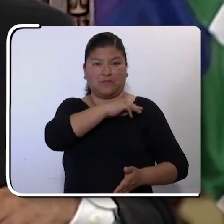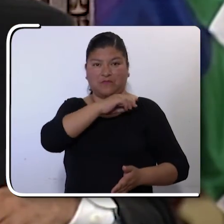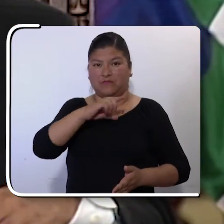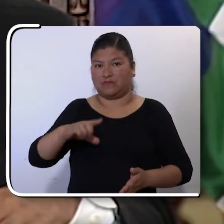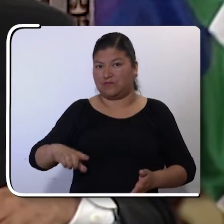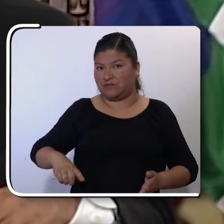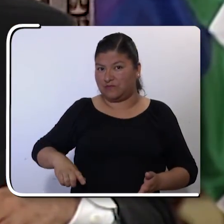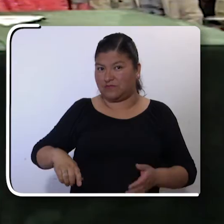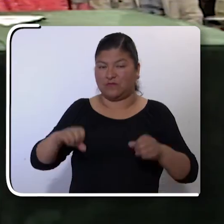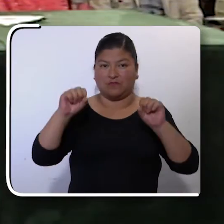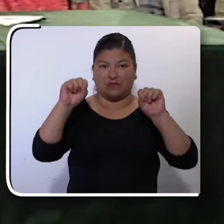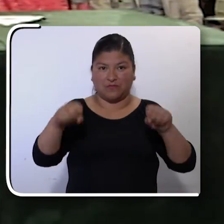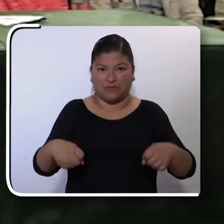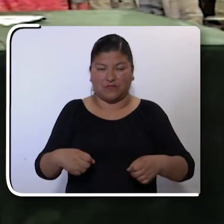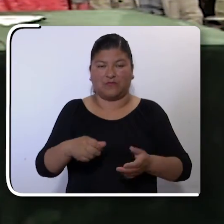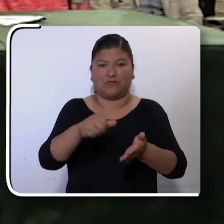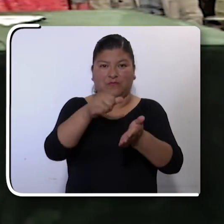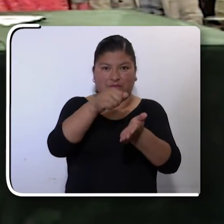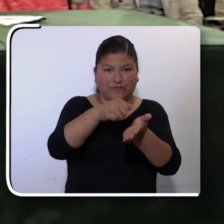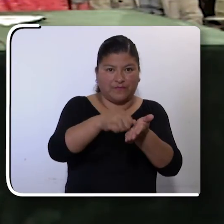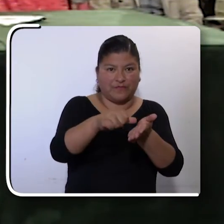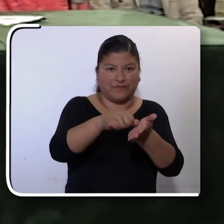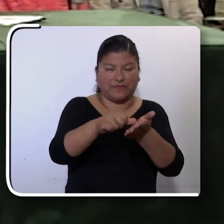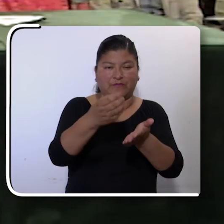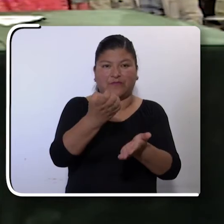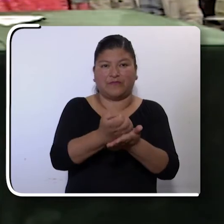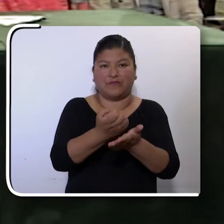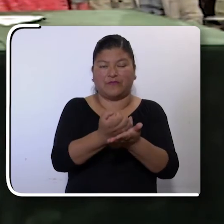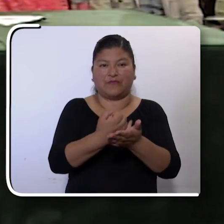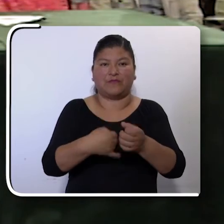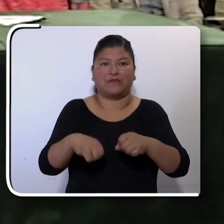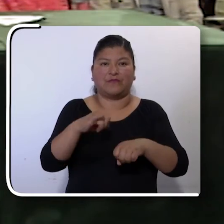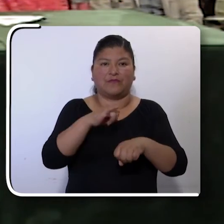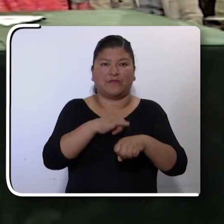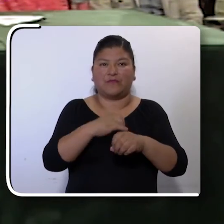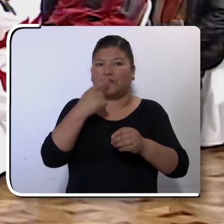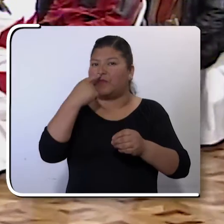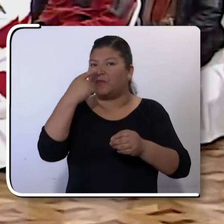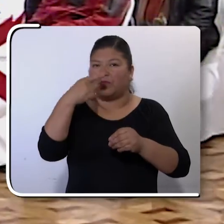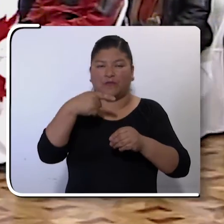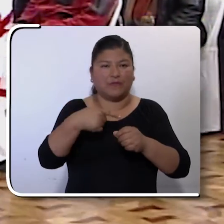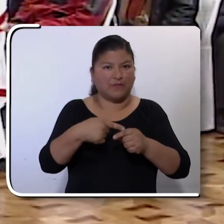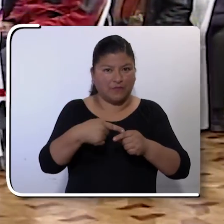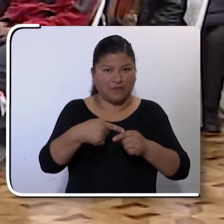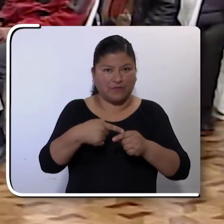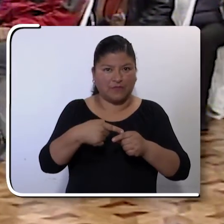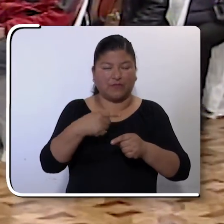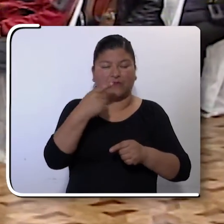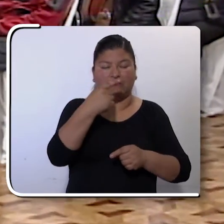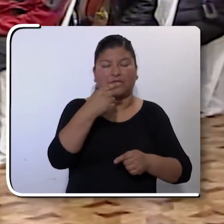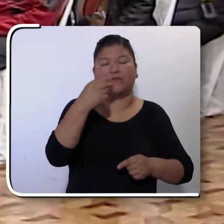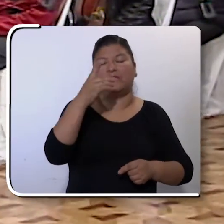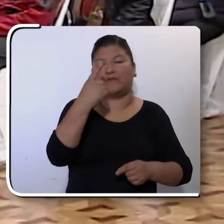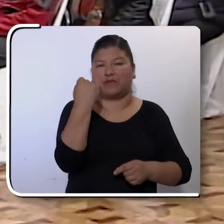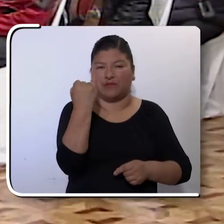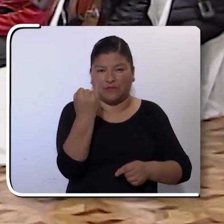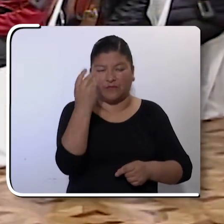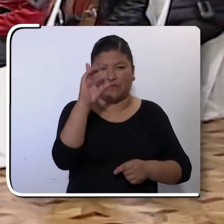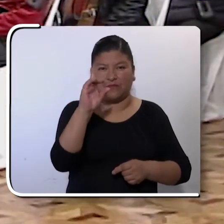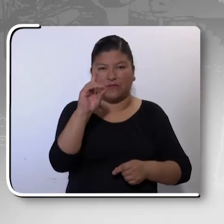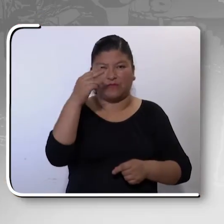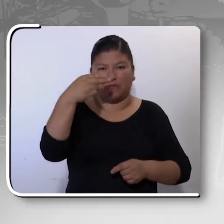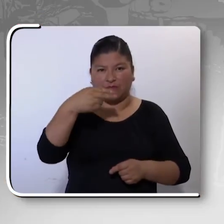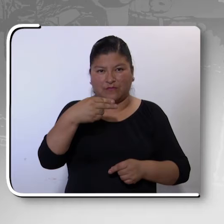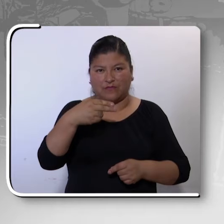podrán financiar el pago con recursos del impuesto directo a los hidrocarburos, IDH, coparticipación tributaria y